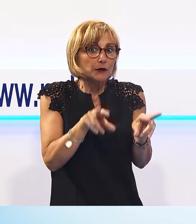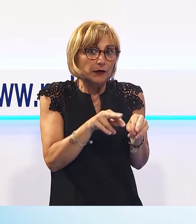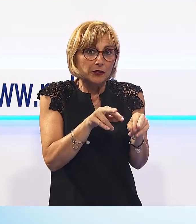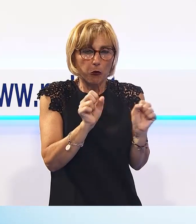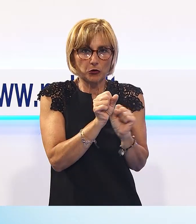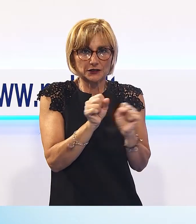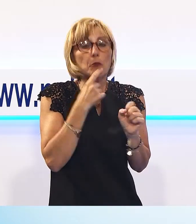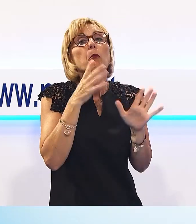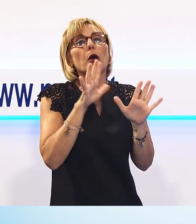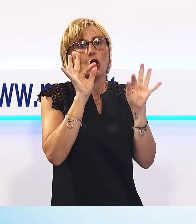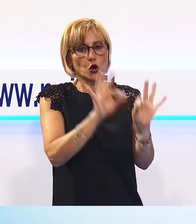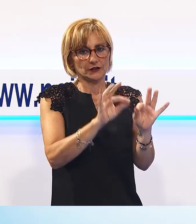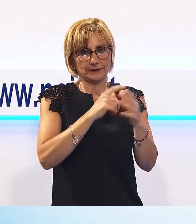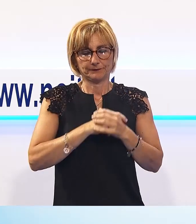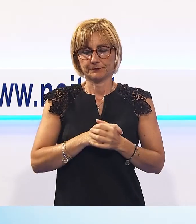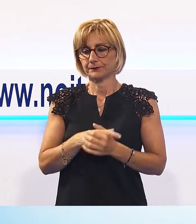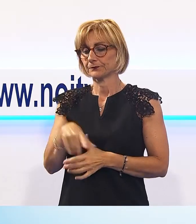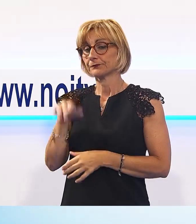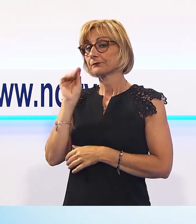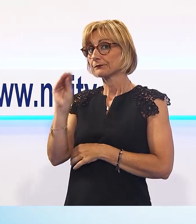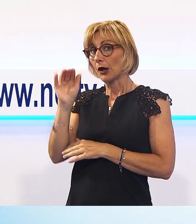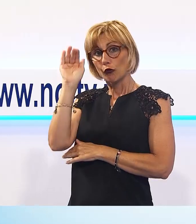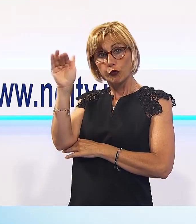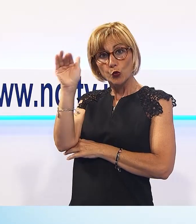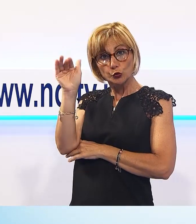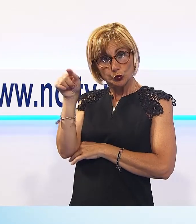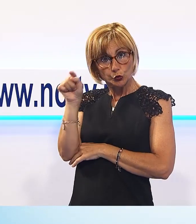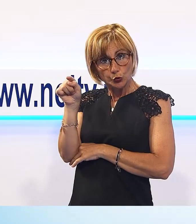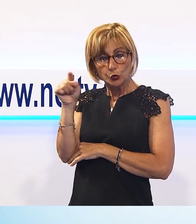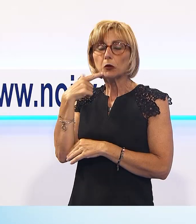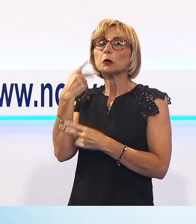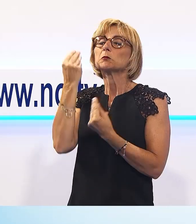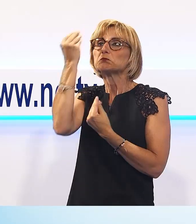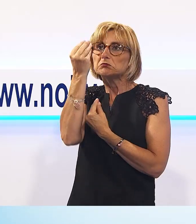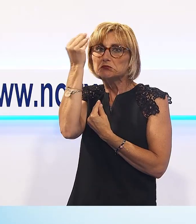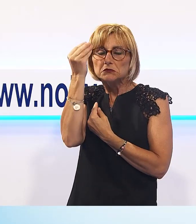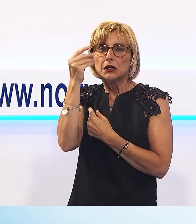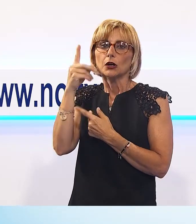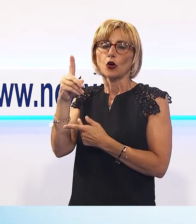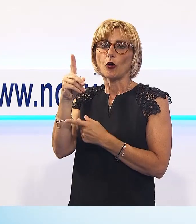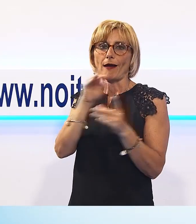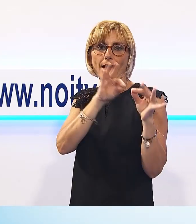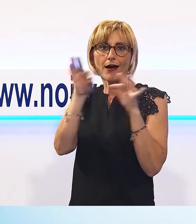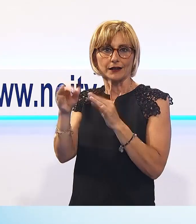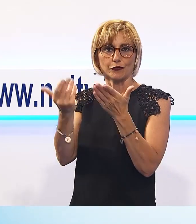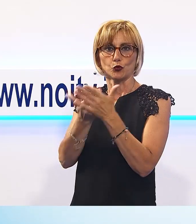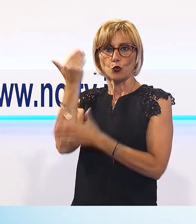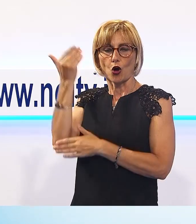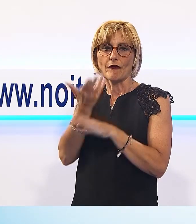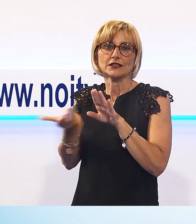però è così. Il futuro, invece, anche alla luce dell'arrivo della nuova